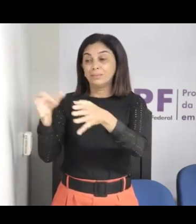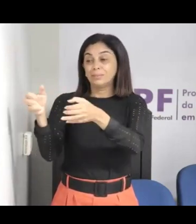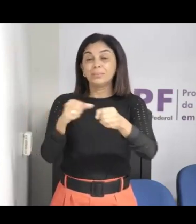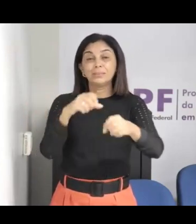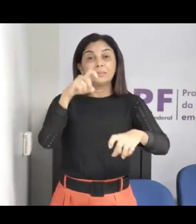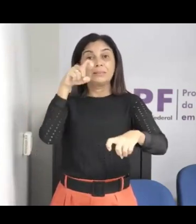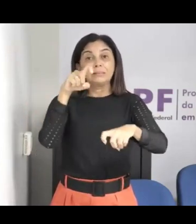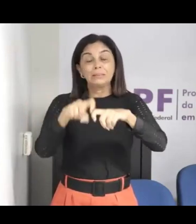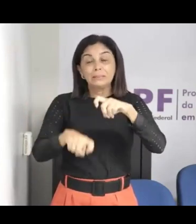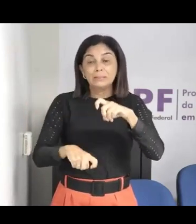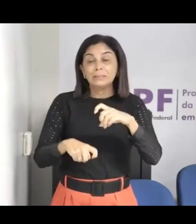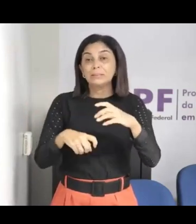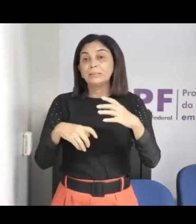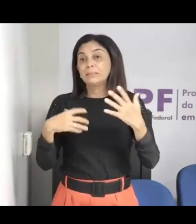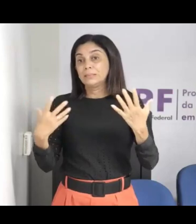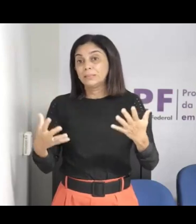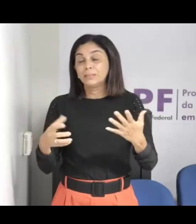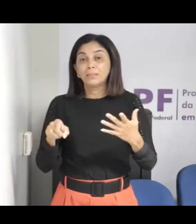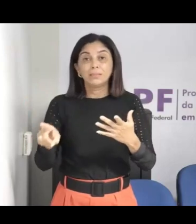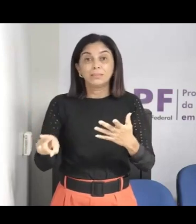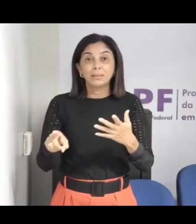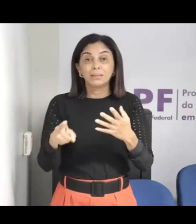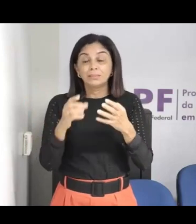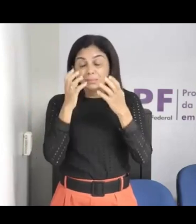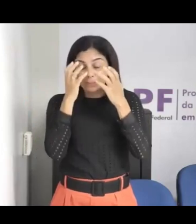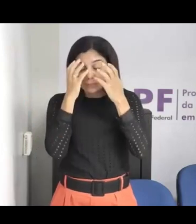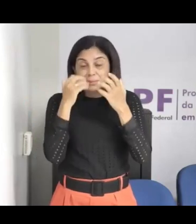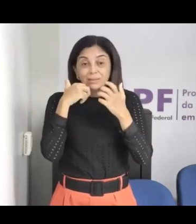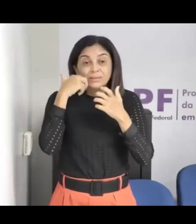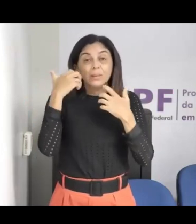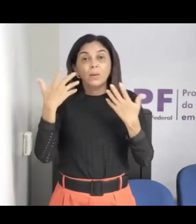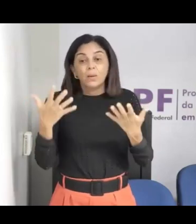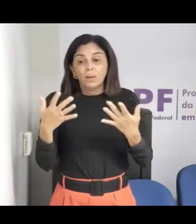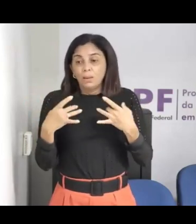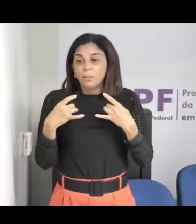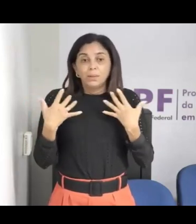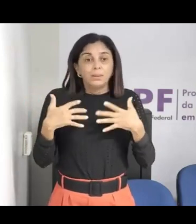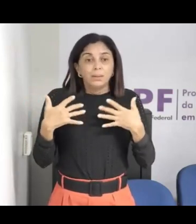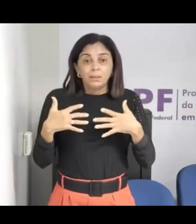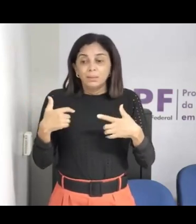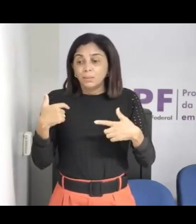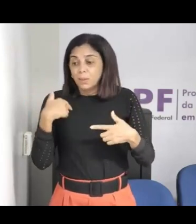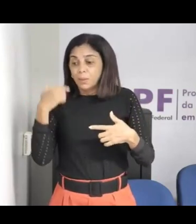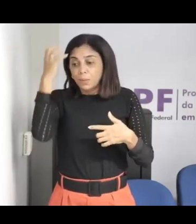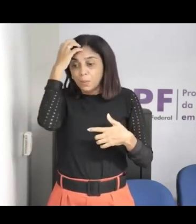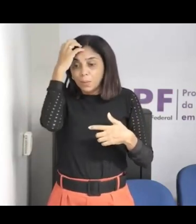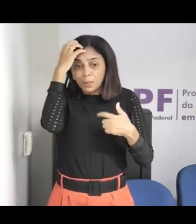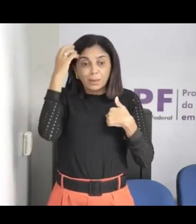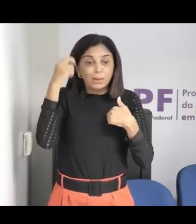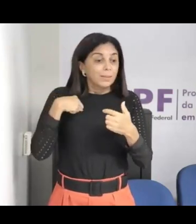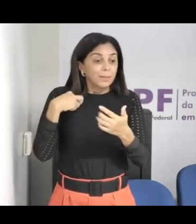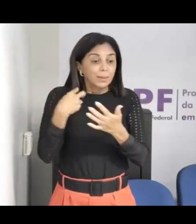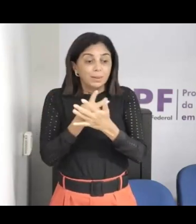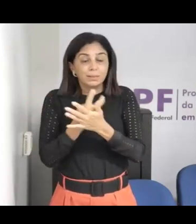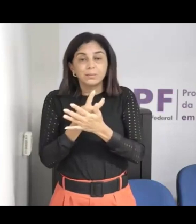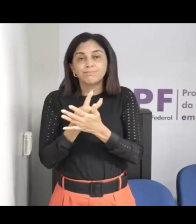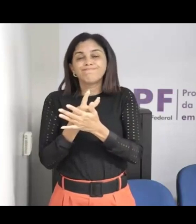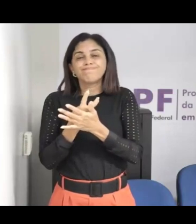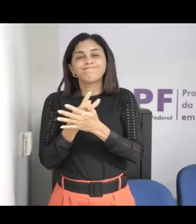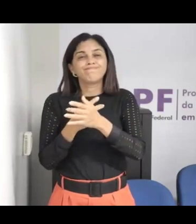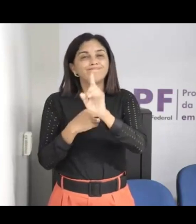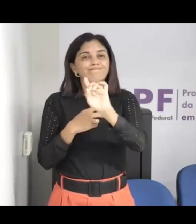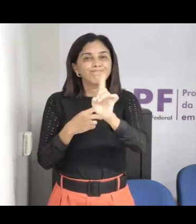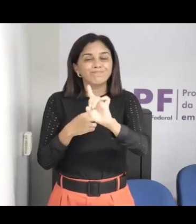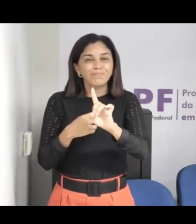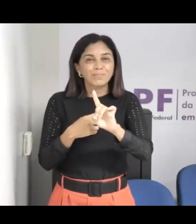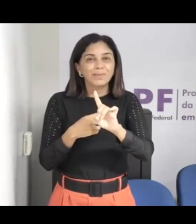tem medo de contar para o pai e para a mãe, achar que o pai e para a mãe vai achar que é culpa dela, então o a gente trabalha muito, até nesse curso